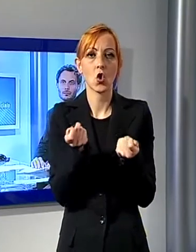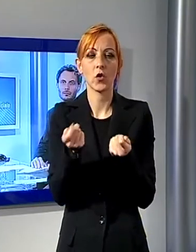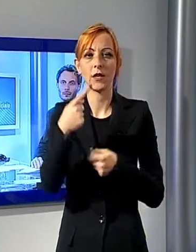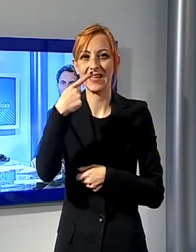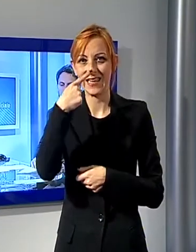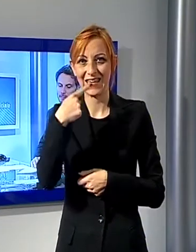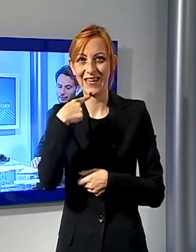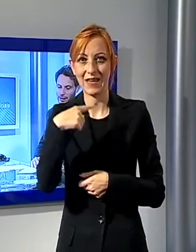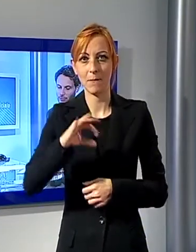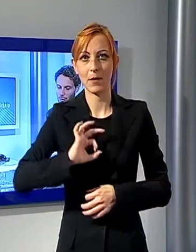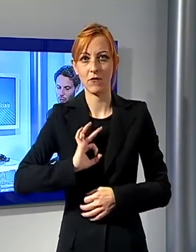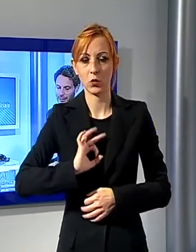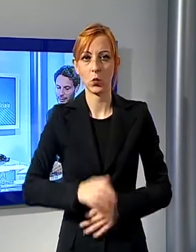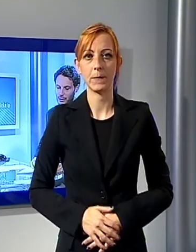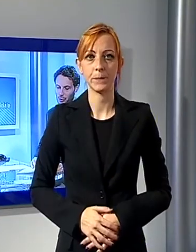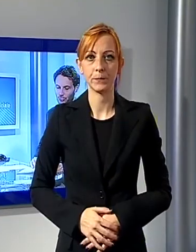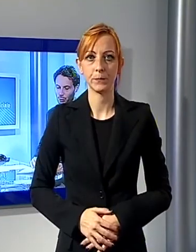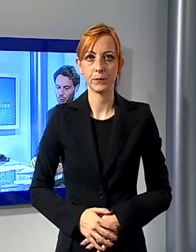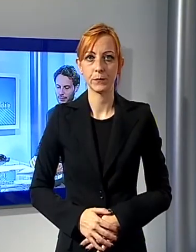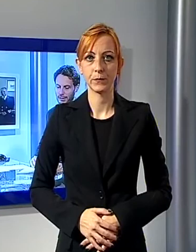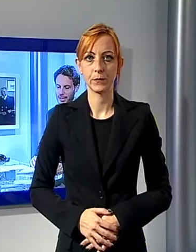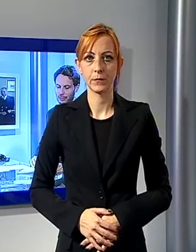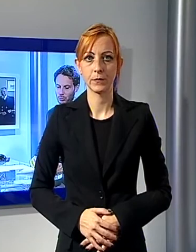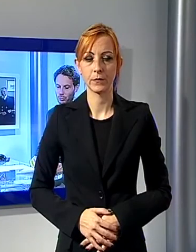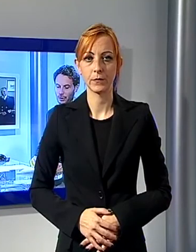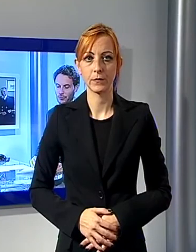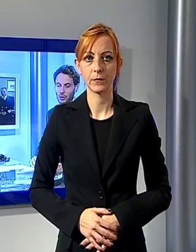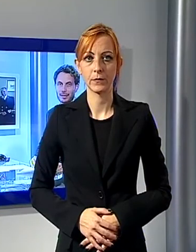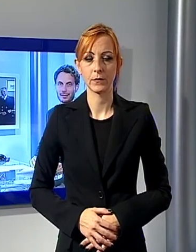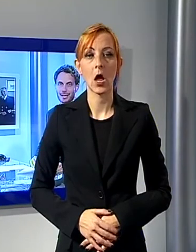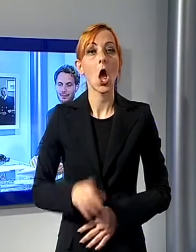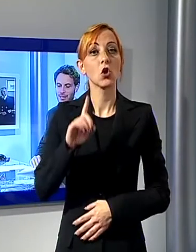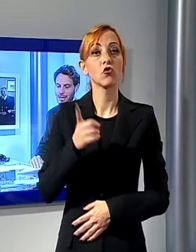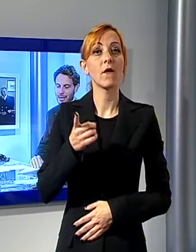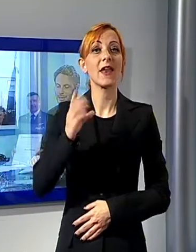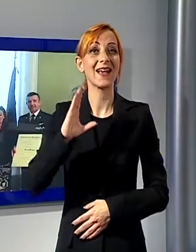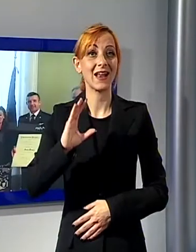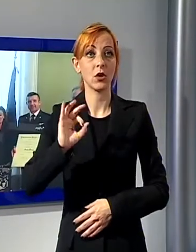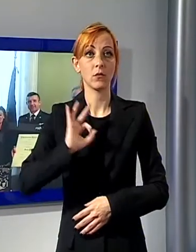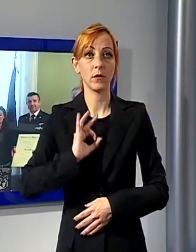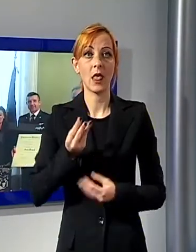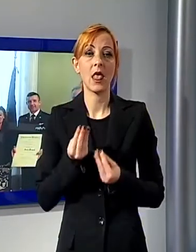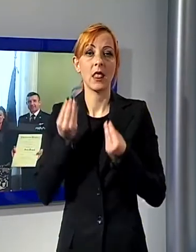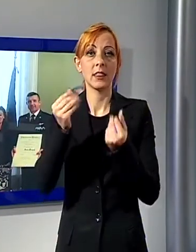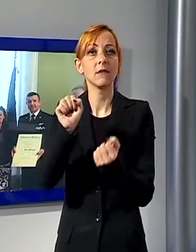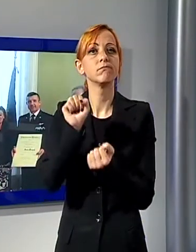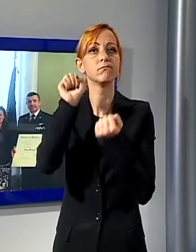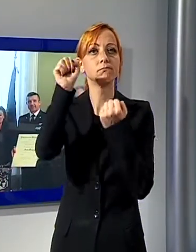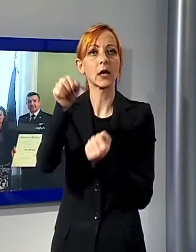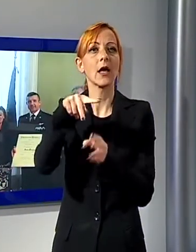Il prefetto Giovanna Cagliostro ha consegnato l'onorificenza di cavaliere all'ordine al merito della Repubblica Italiana